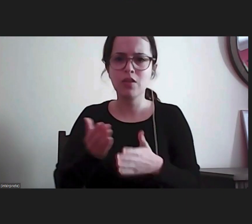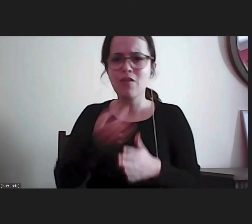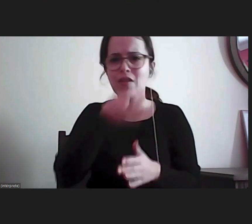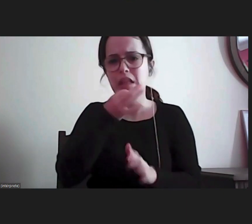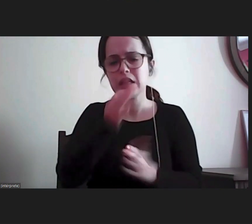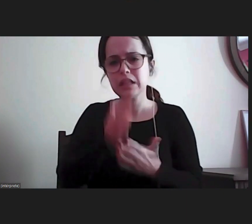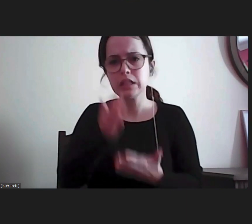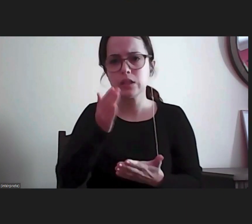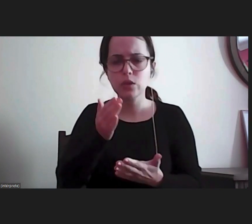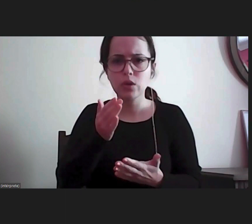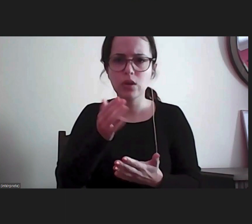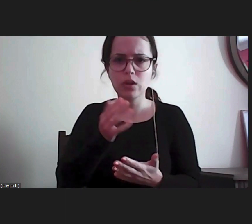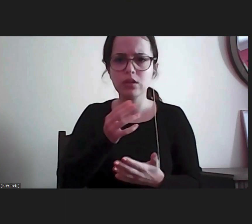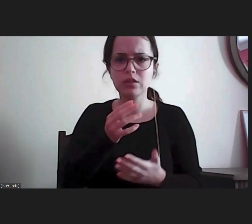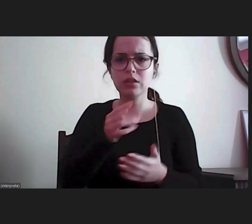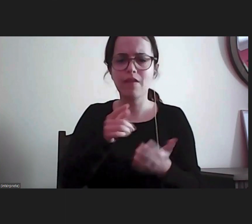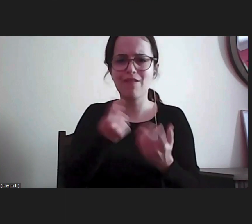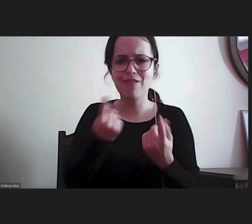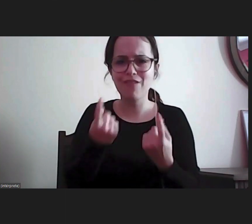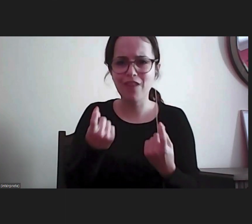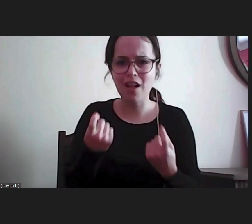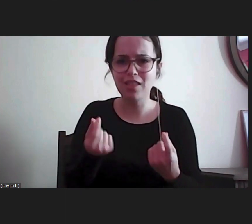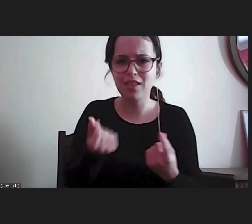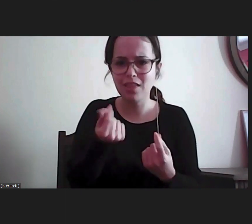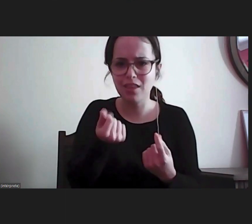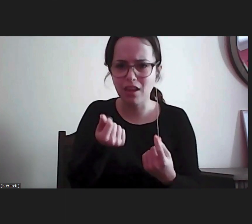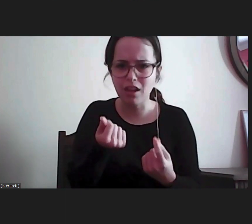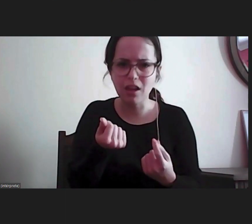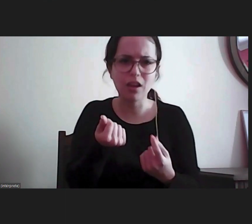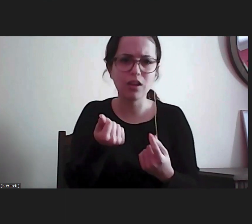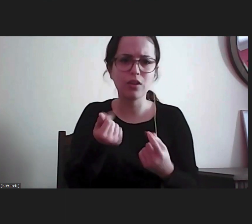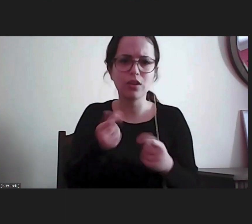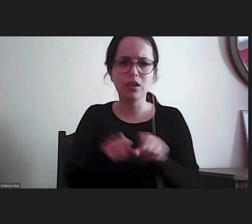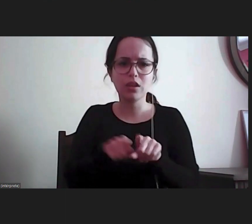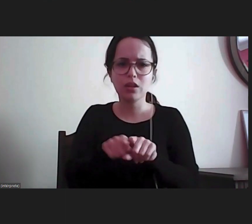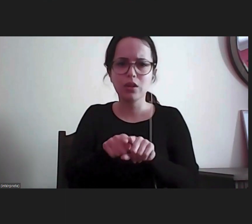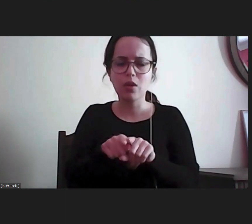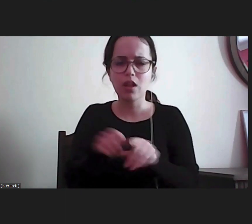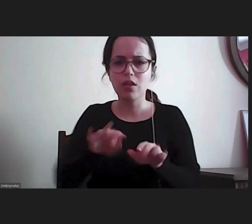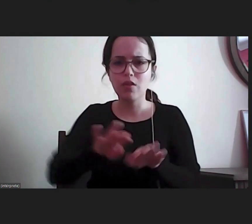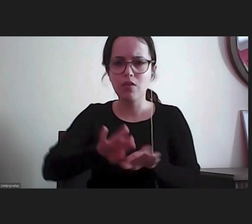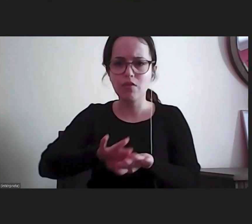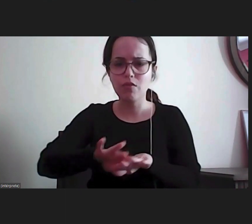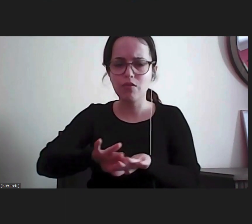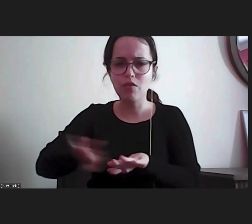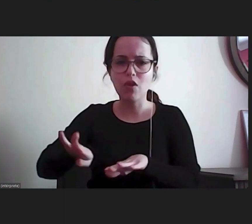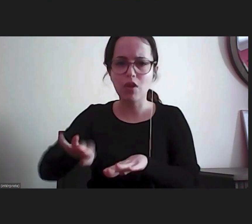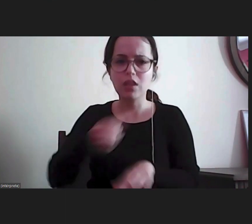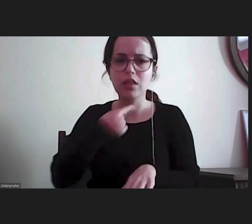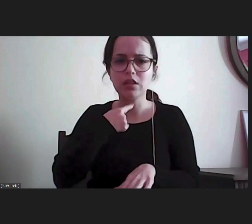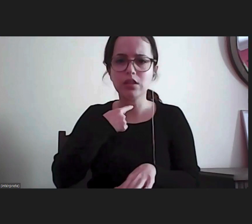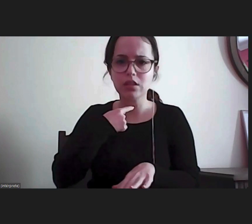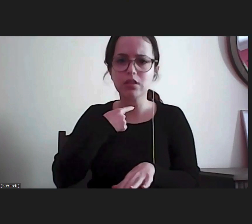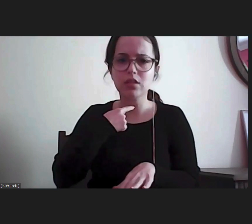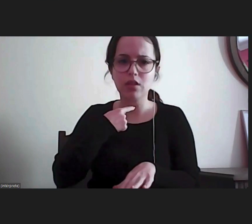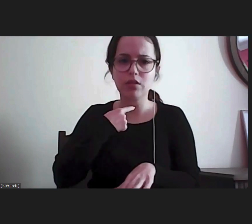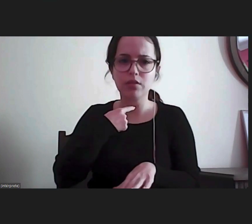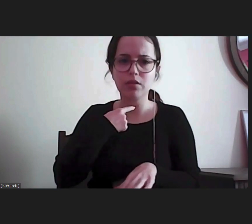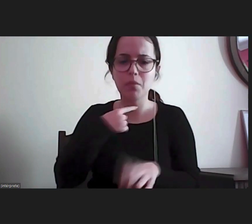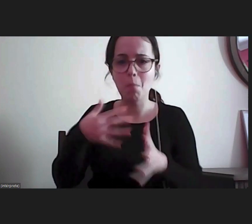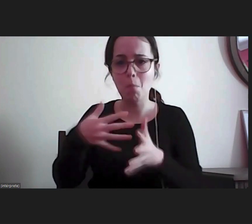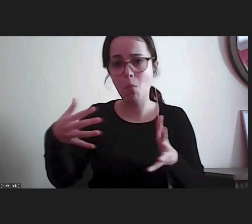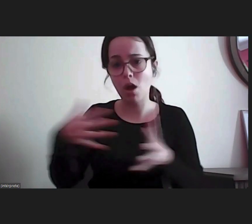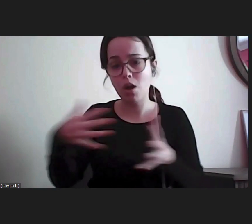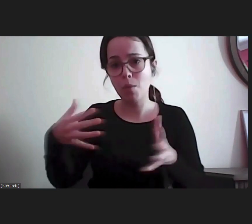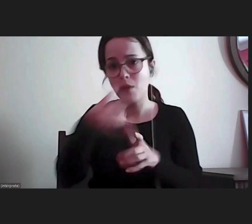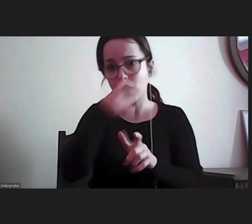de situações de carência socioeconómica, portanto, desvinculação deste mundo digital em que grande parte da população